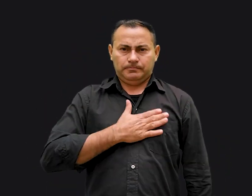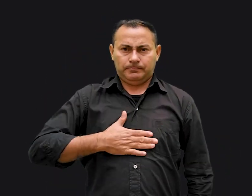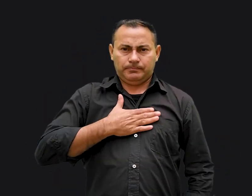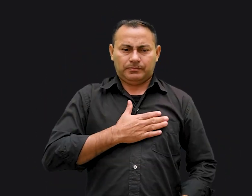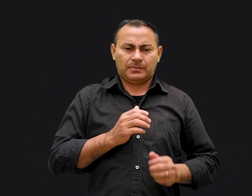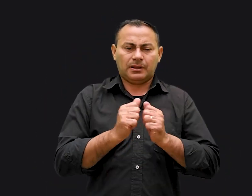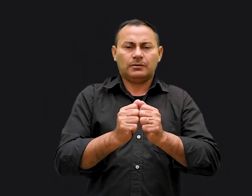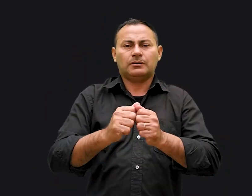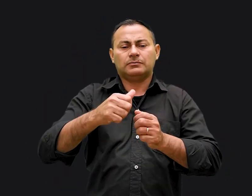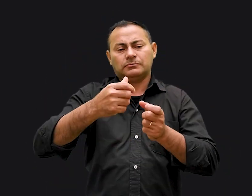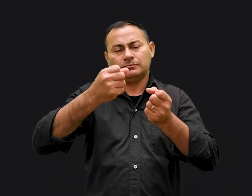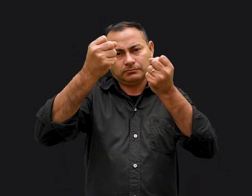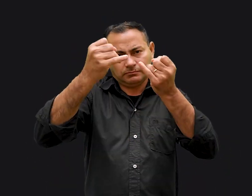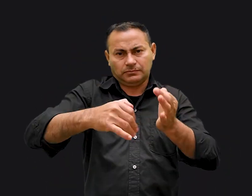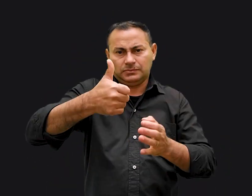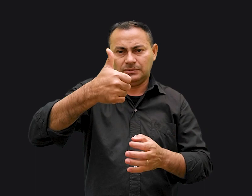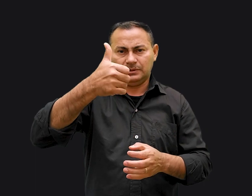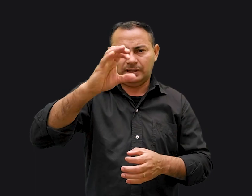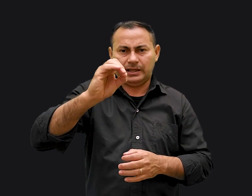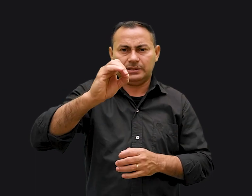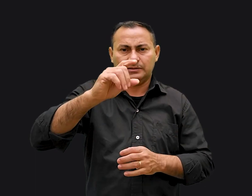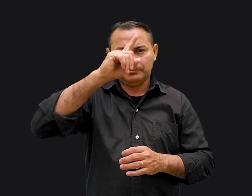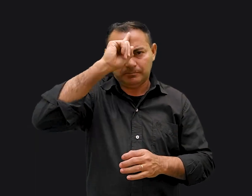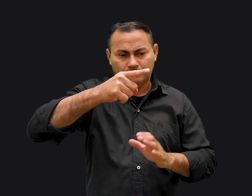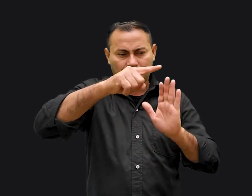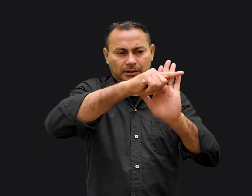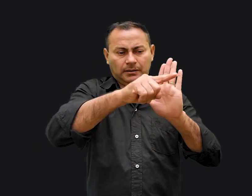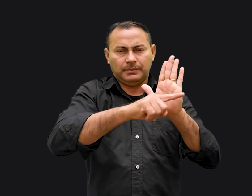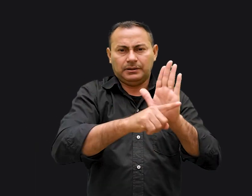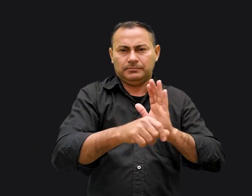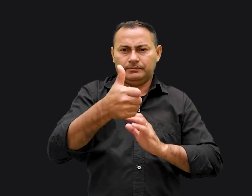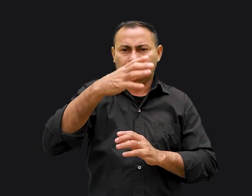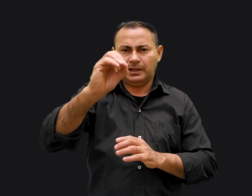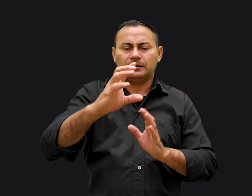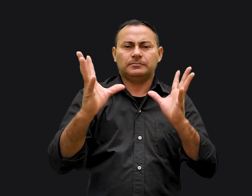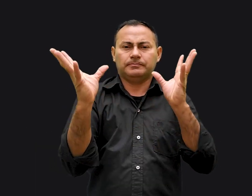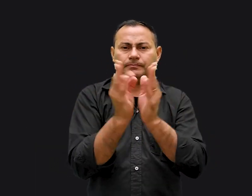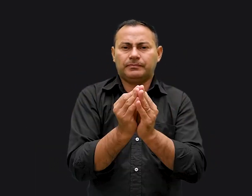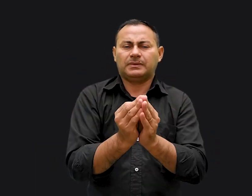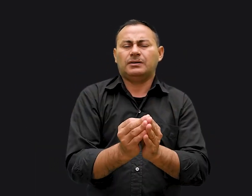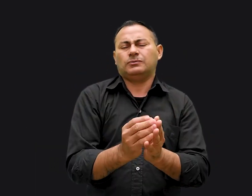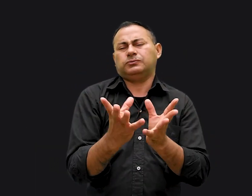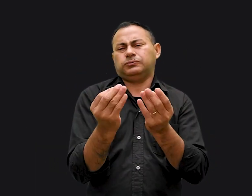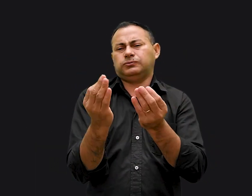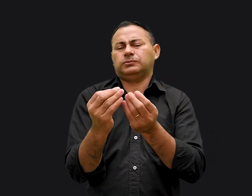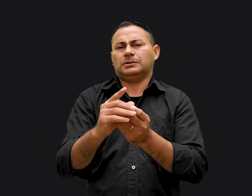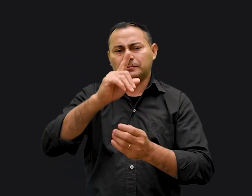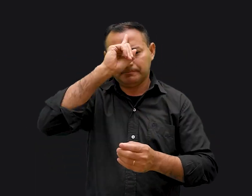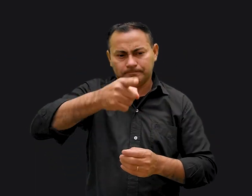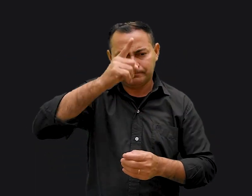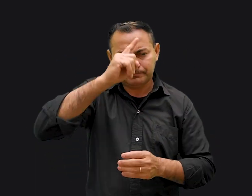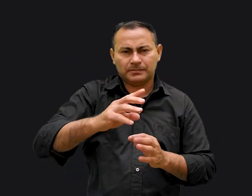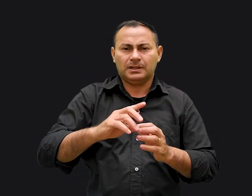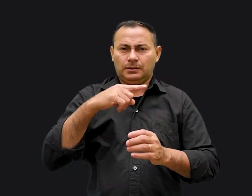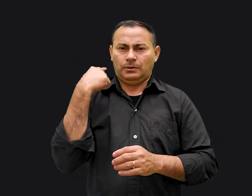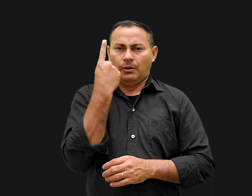agora de caminhar para os 10 mandamentos muito rapidamente. Esses 10 mandamentos resumem centenas de mandamentos. Então, se nós